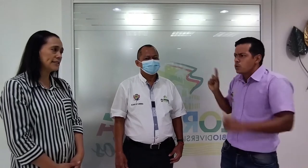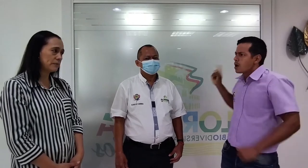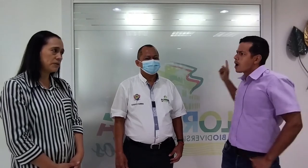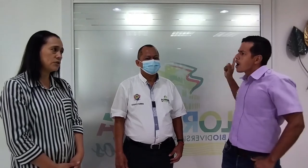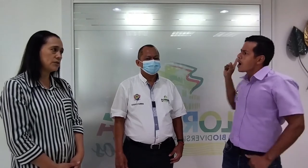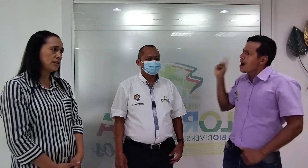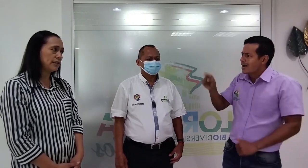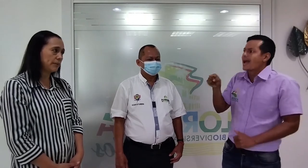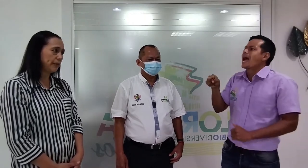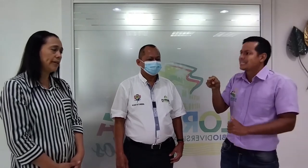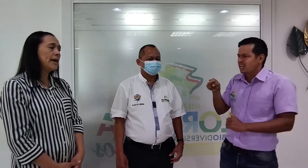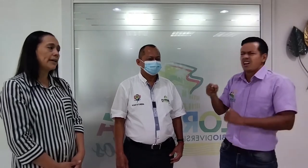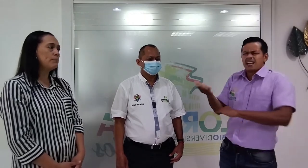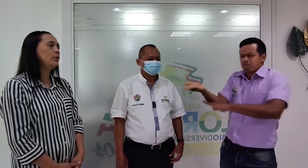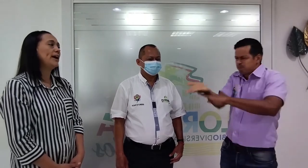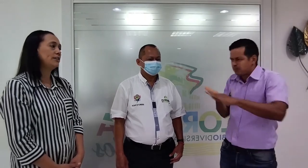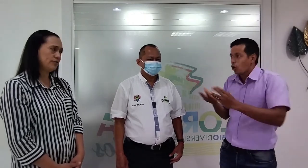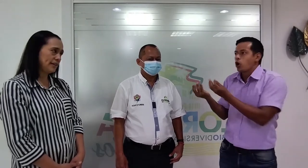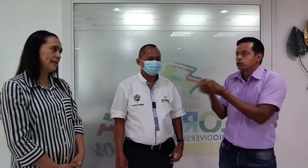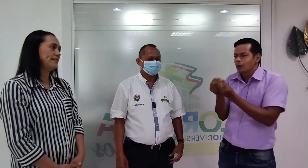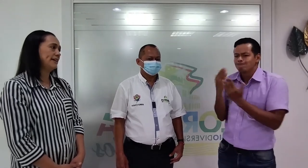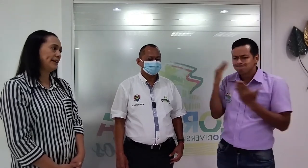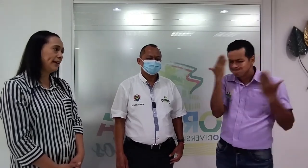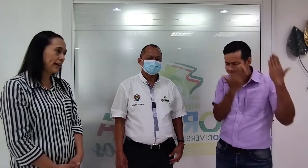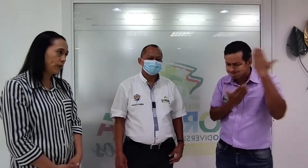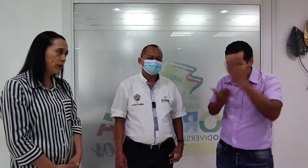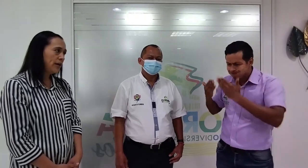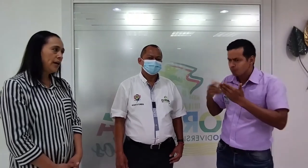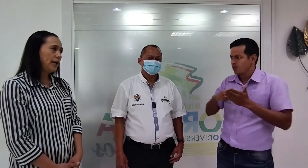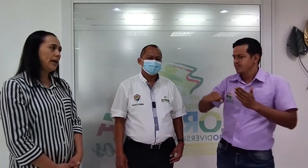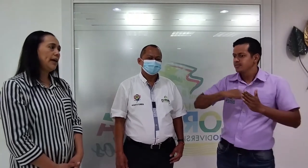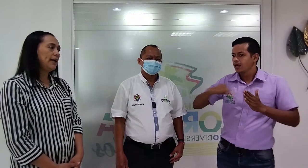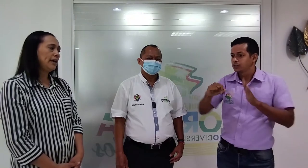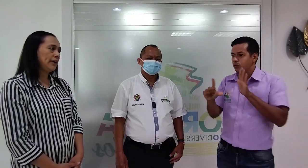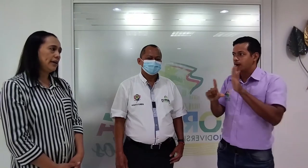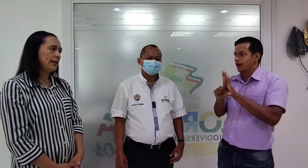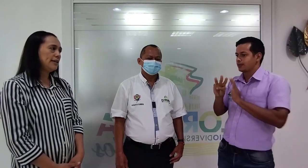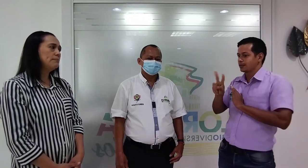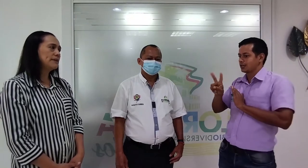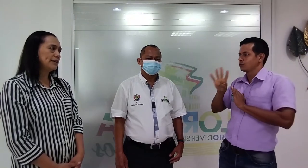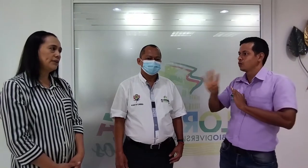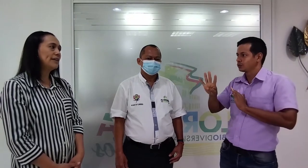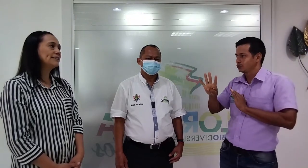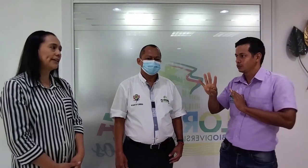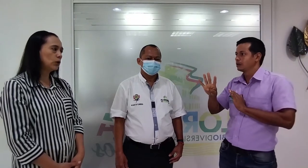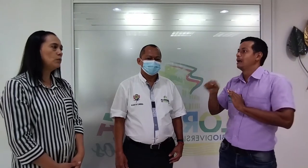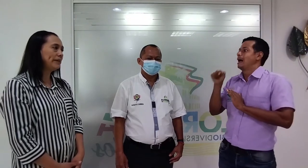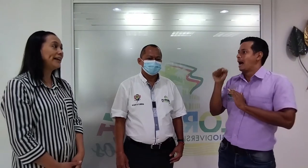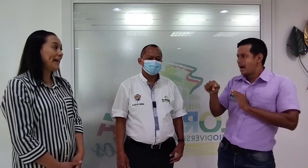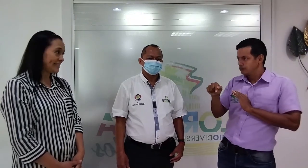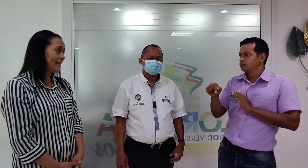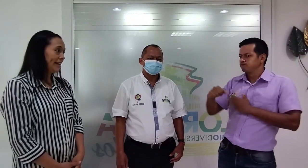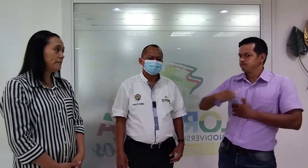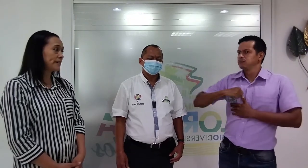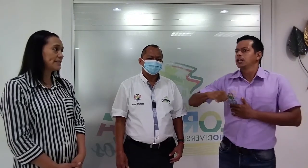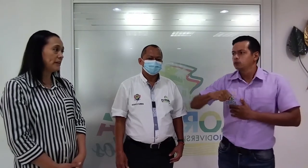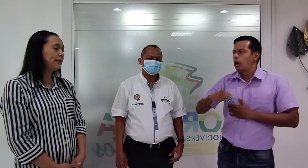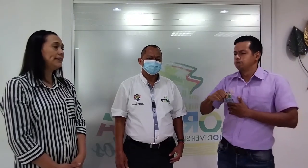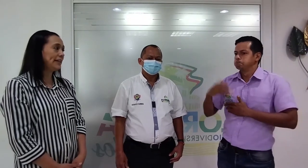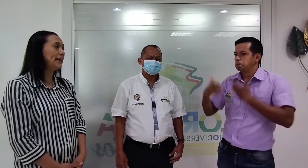servicios de intérprete que por años se le habían negado. Y empezaron a hacer cumplir esta ley, precisamente, la